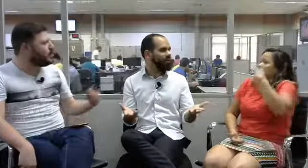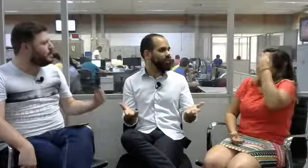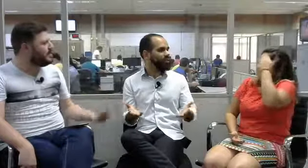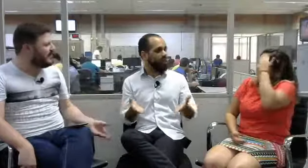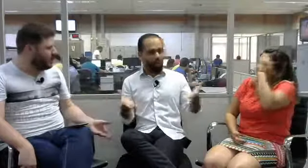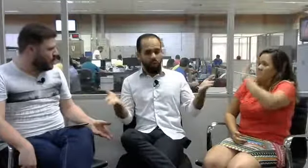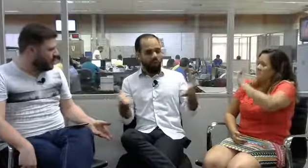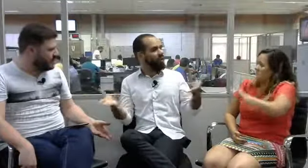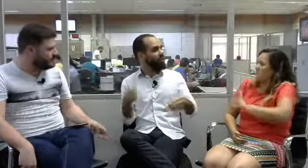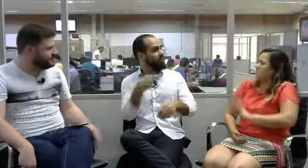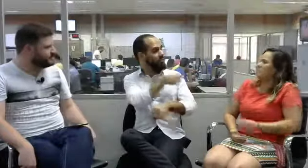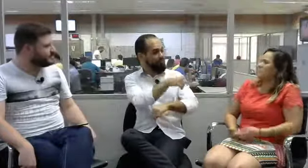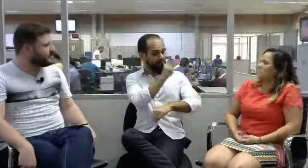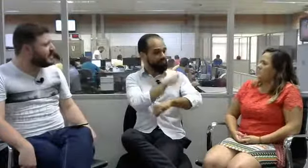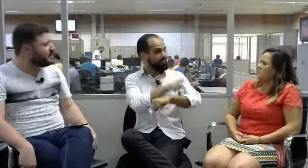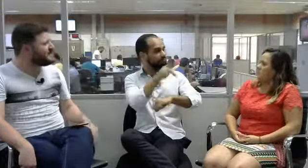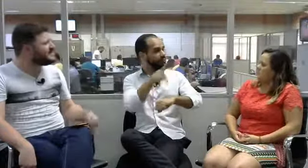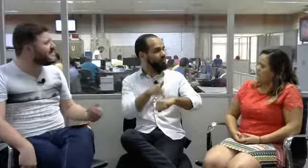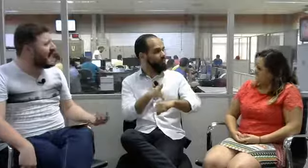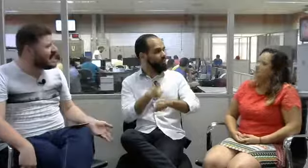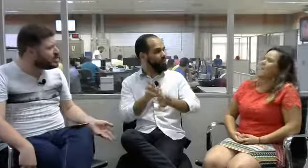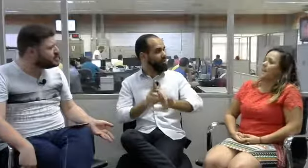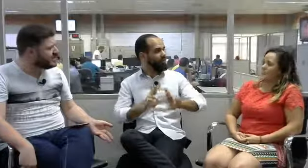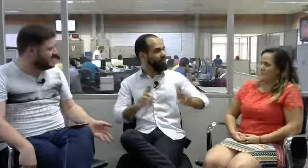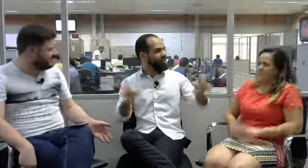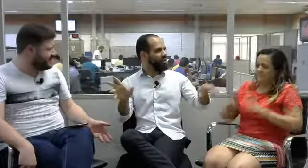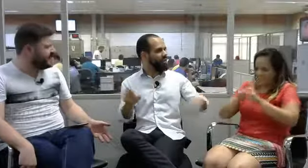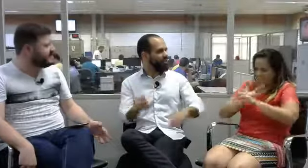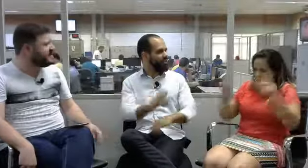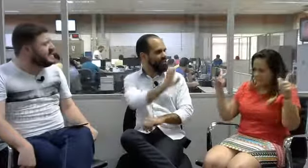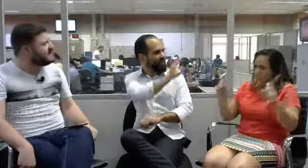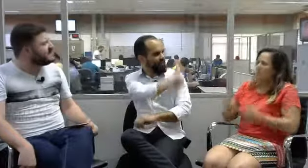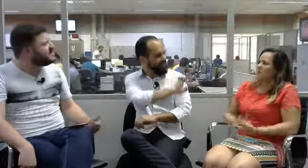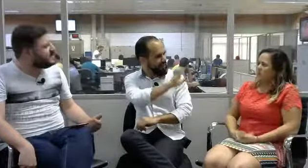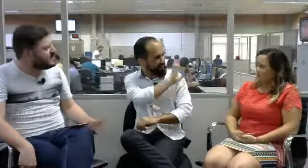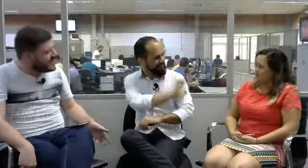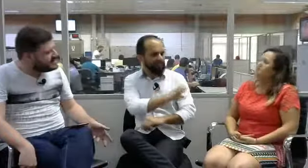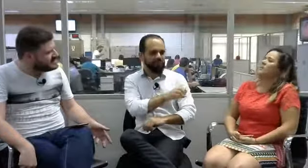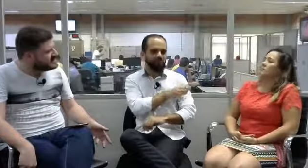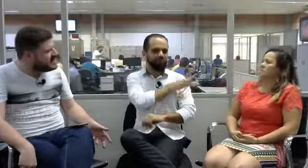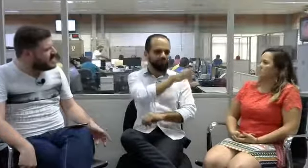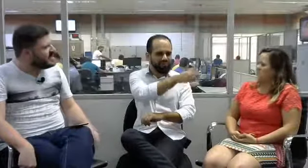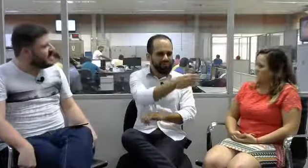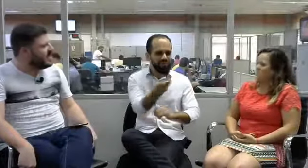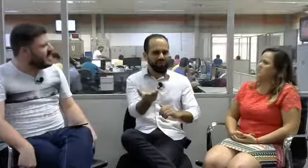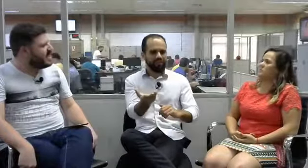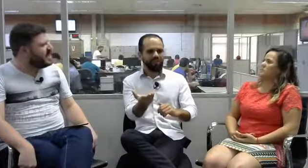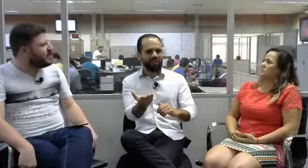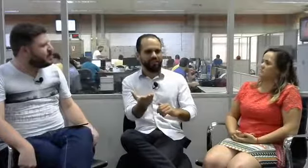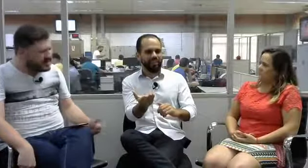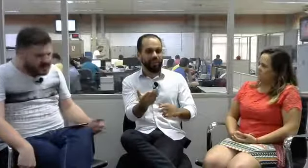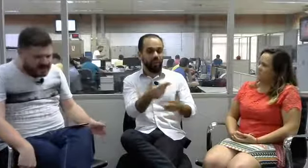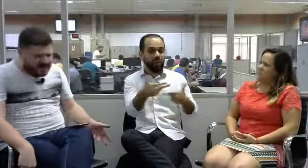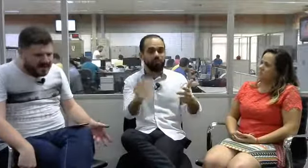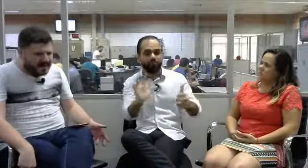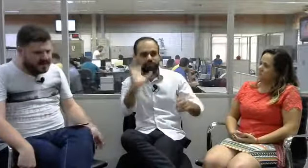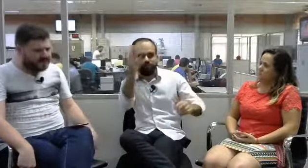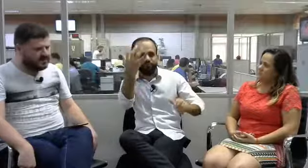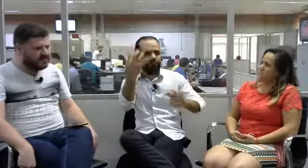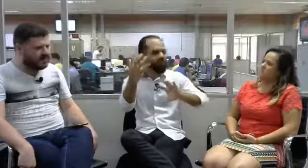pedagoga, nos estágios que ela fez, nas experiências, né? Eu gostaria de saber se você viu